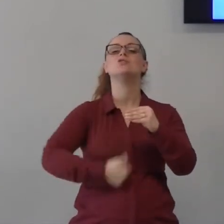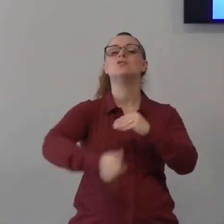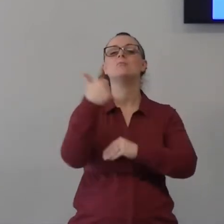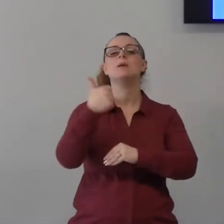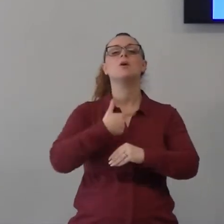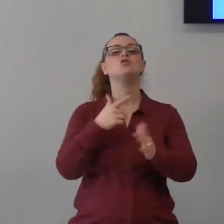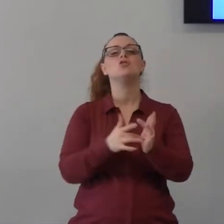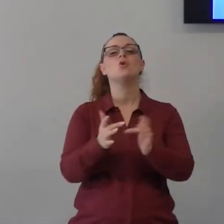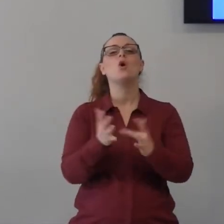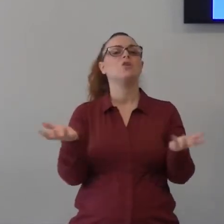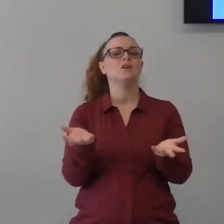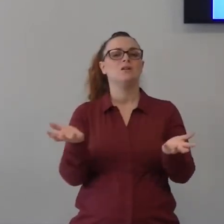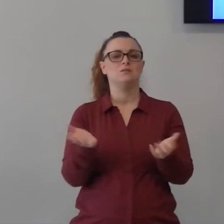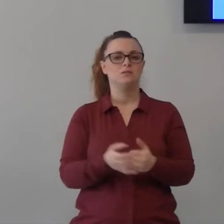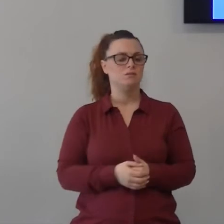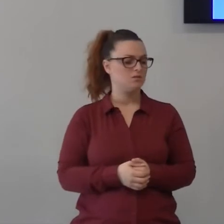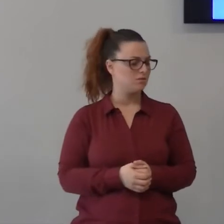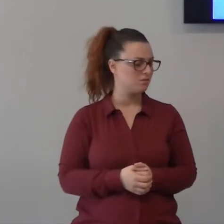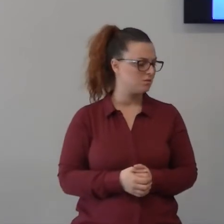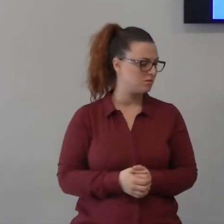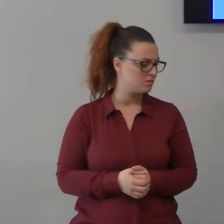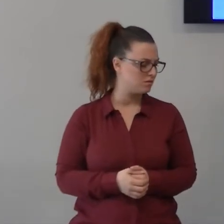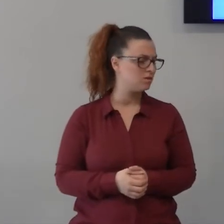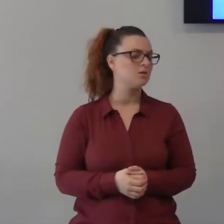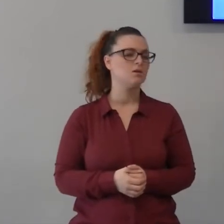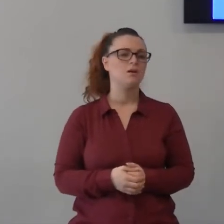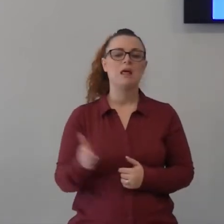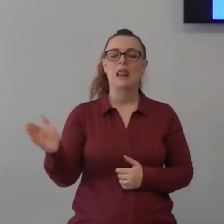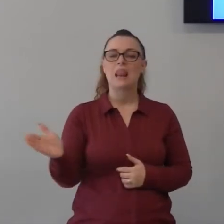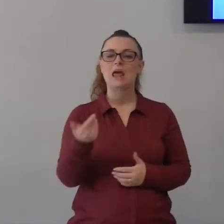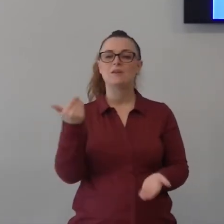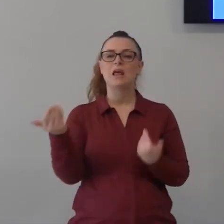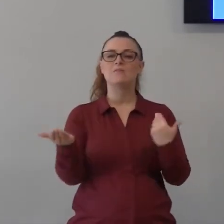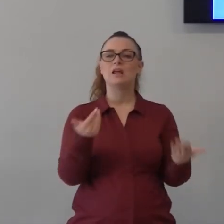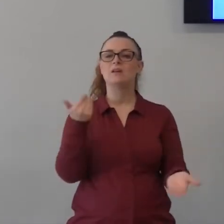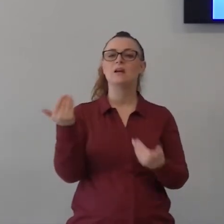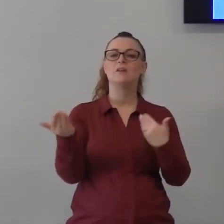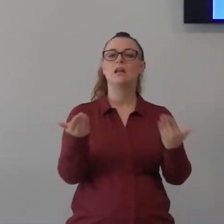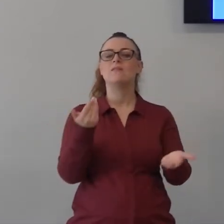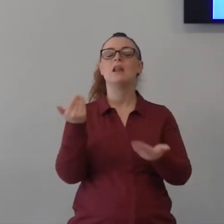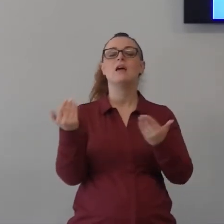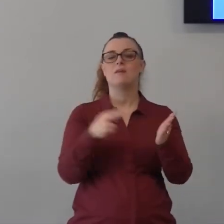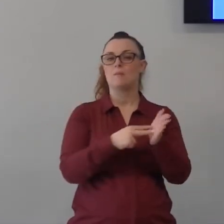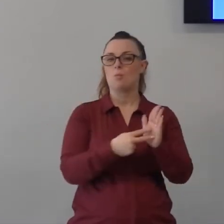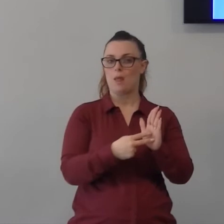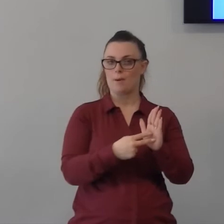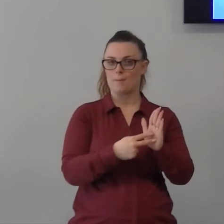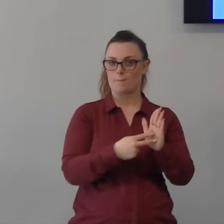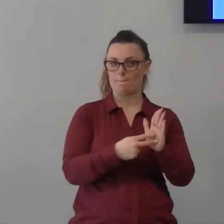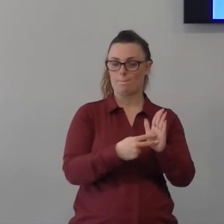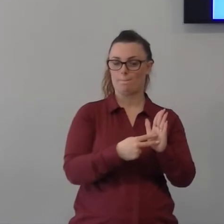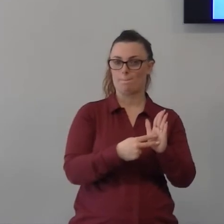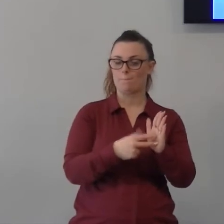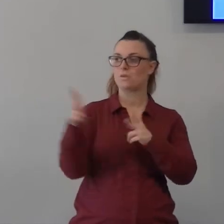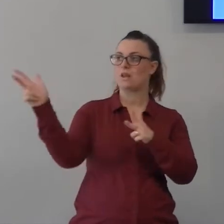abbiamo detto poco fa aveva rimosso la paura il motivo della paura aveva